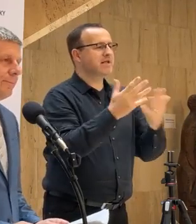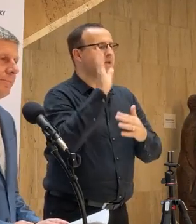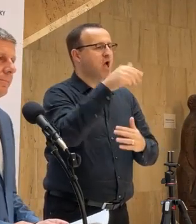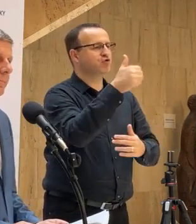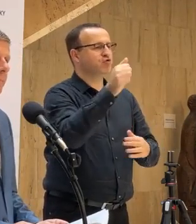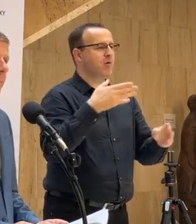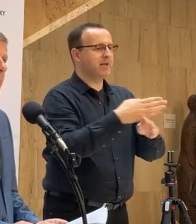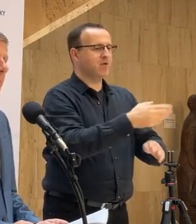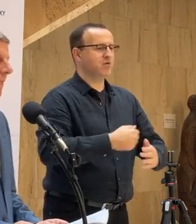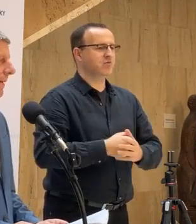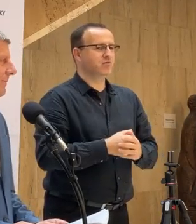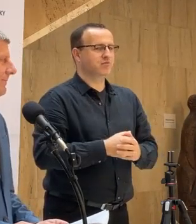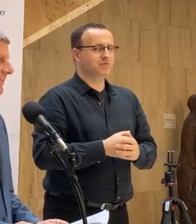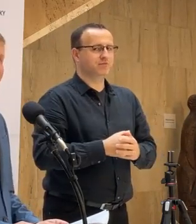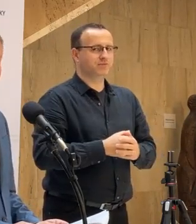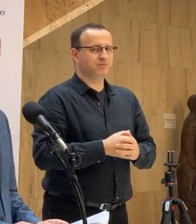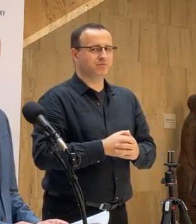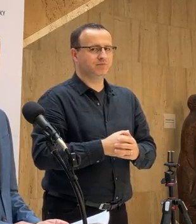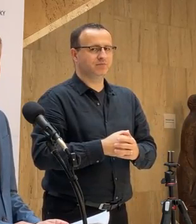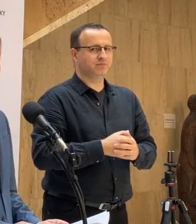samozrejme. Ďakujem. A mám ešte jednu otázku.